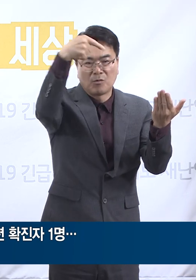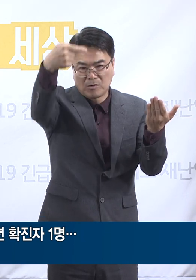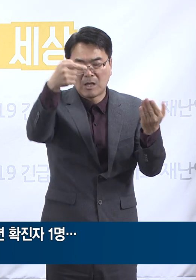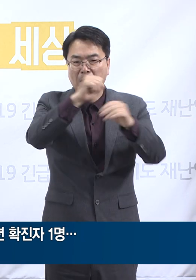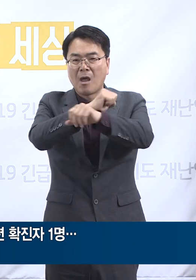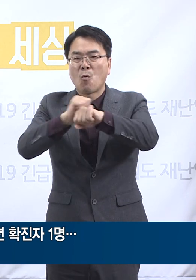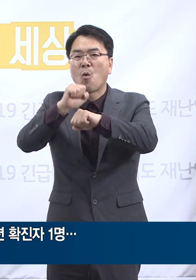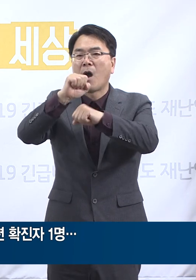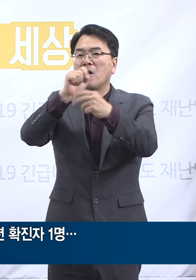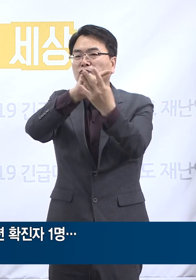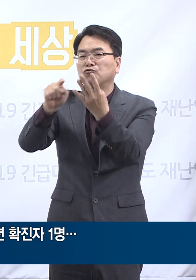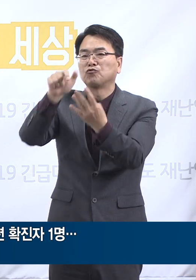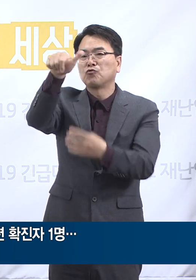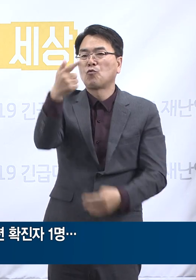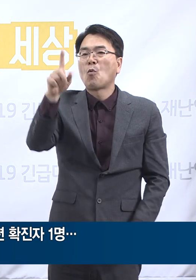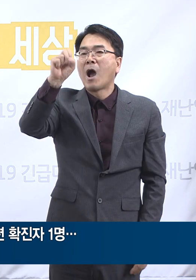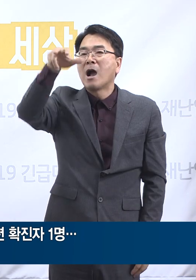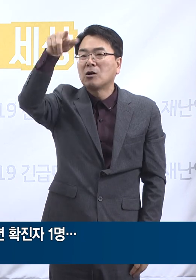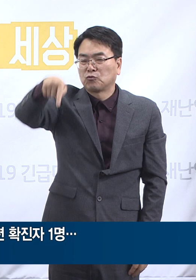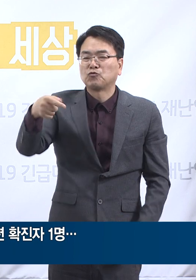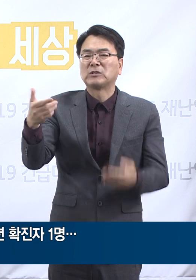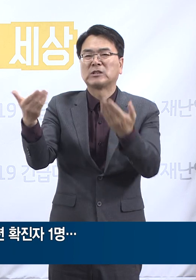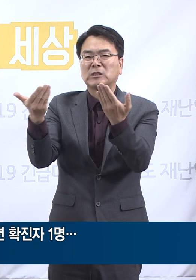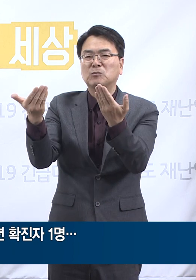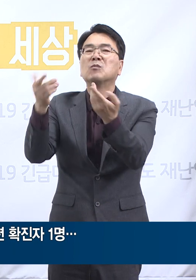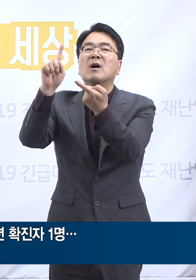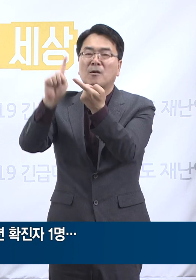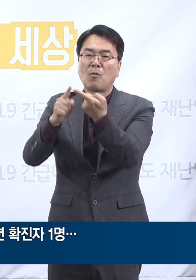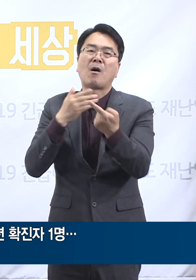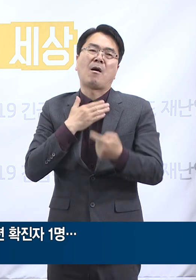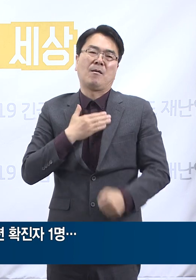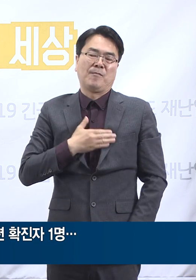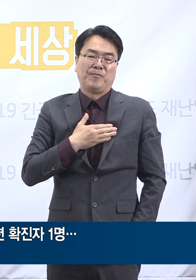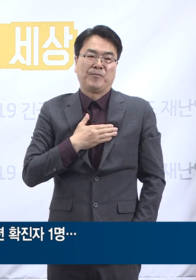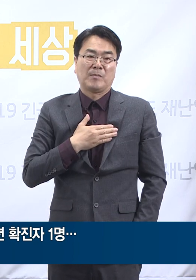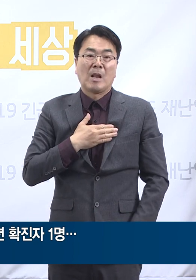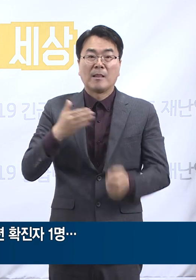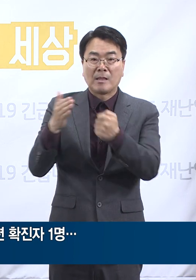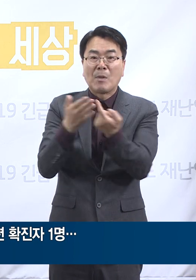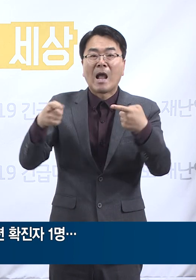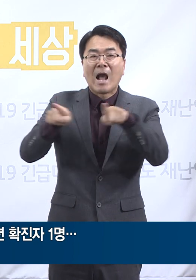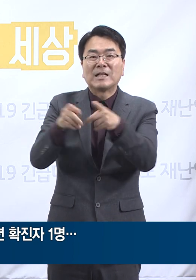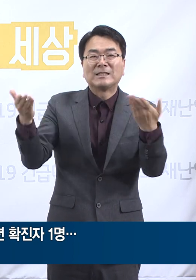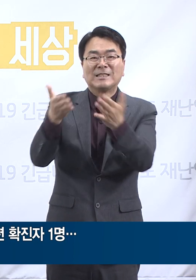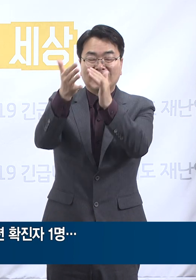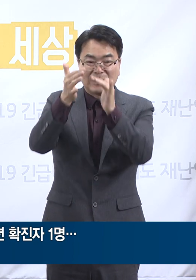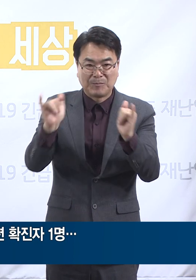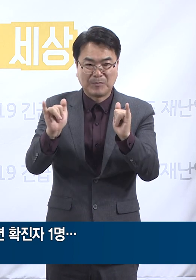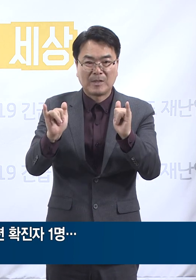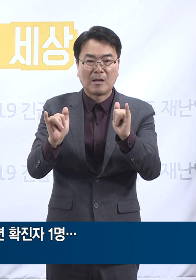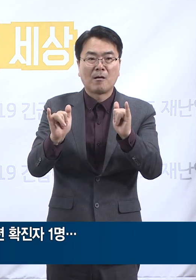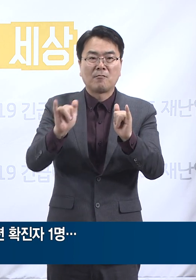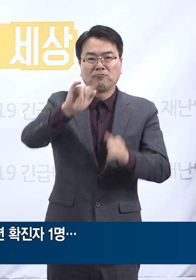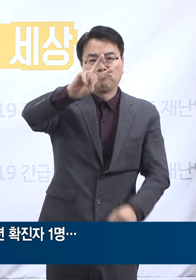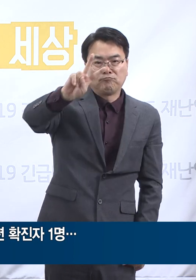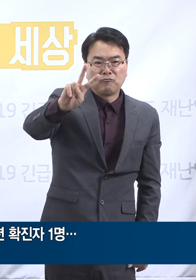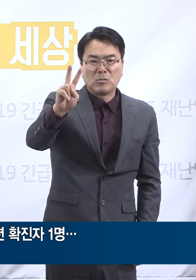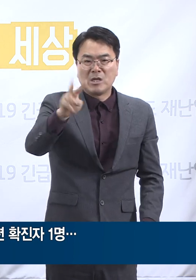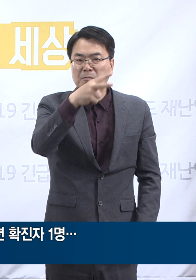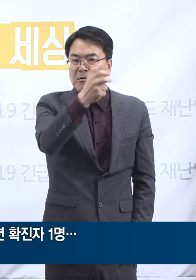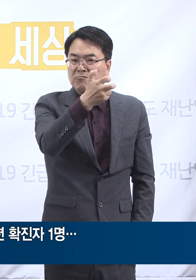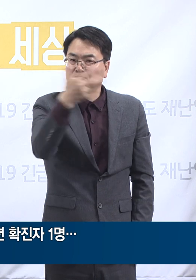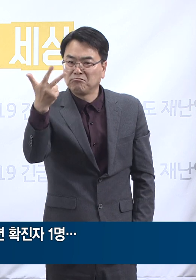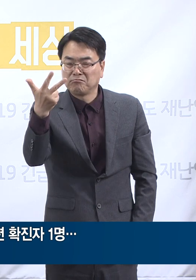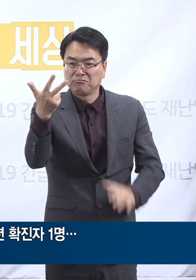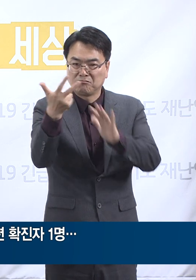근무한 것으로 확인됩니다. 해당 시설 근무자 598명 중 277명에 대해 검체 채취 후